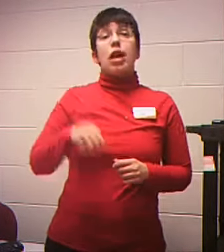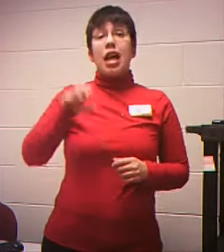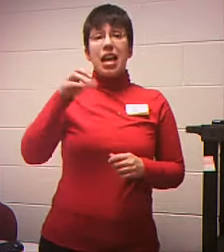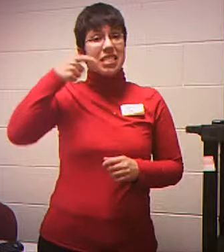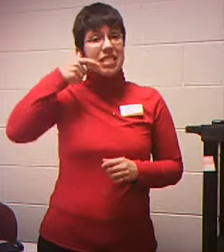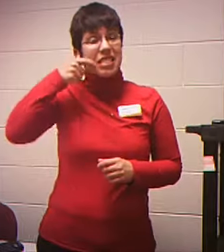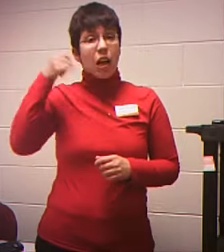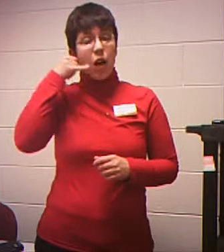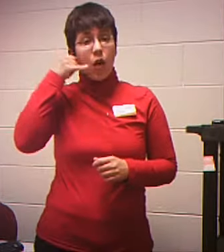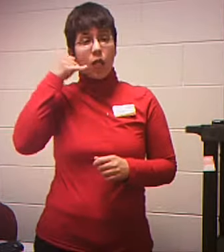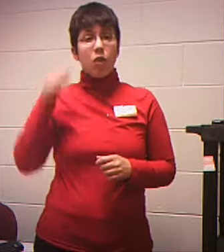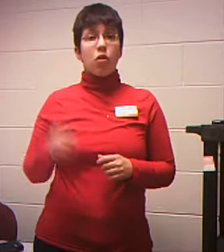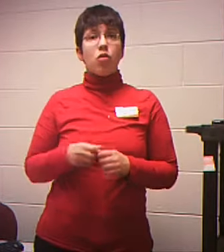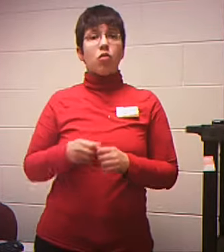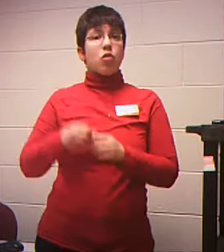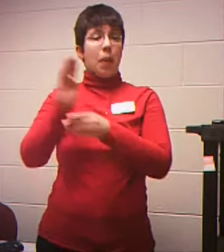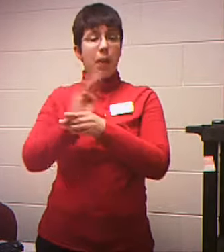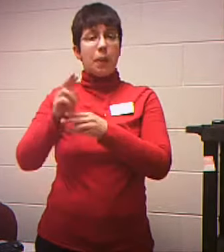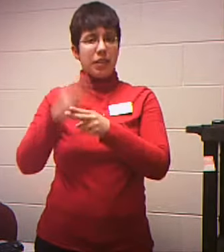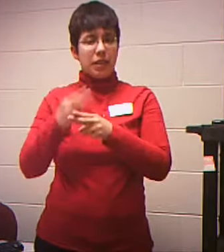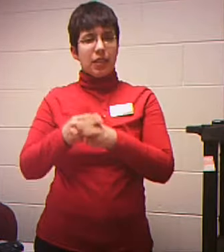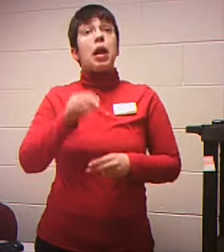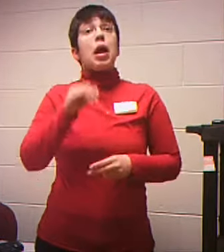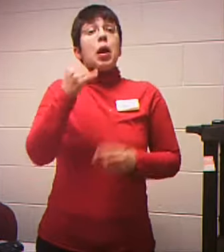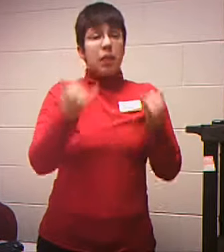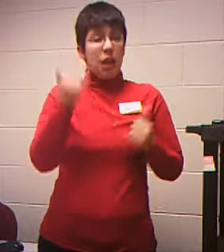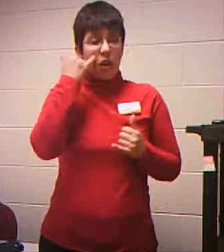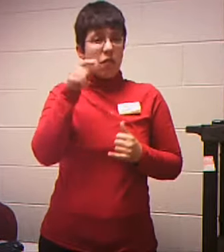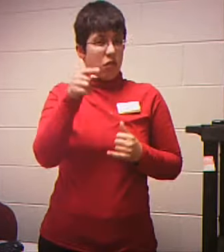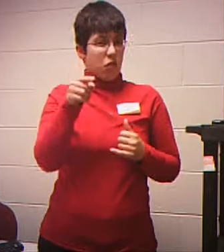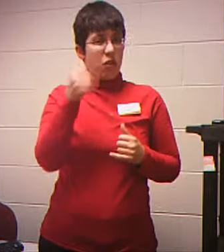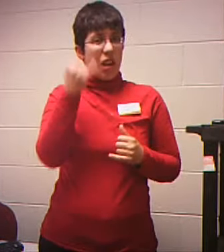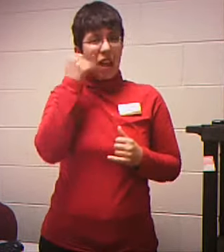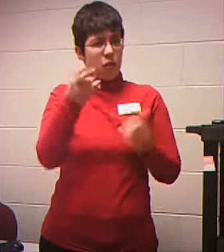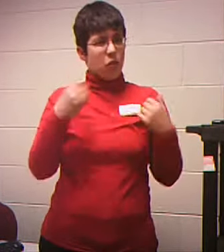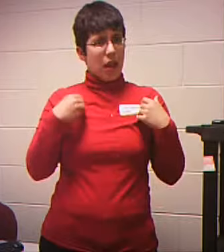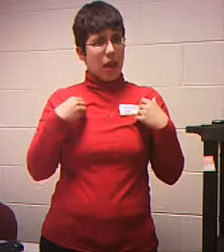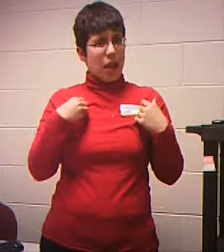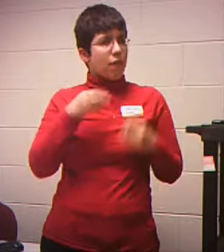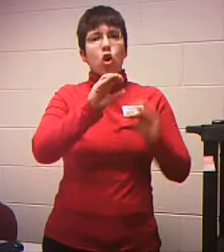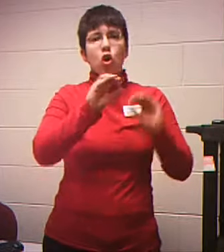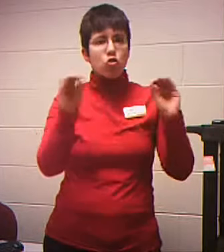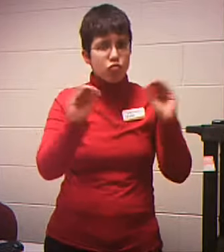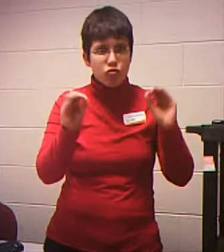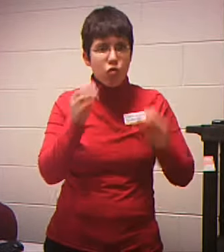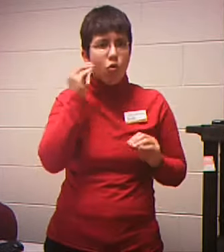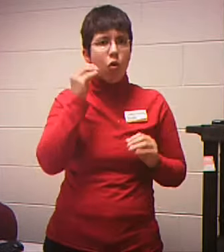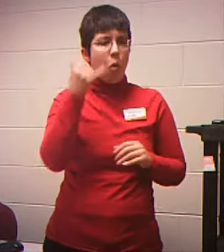places Because the computer Will require some type Of home phone number But that could be the same As yourself And then how you might